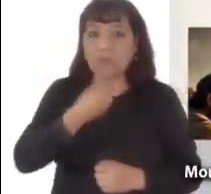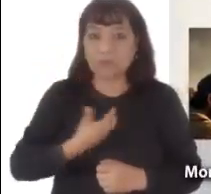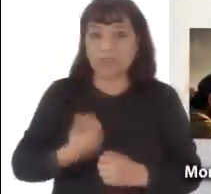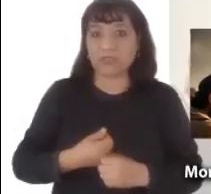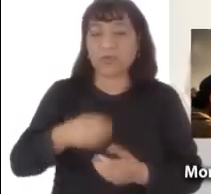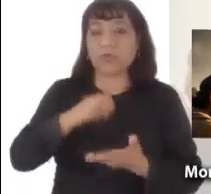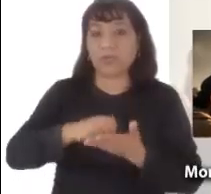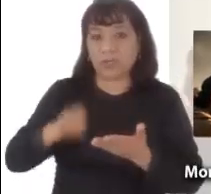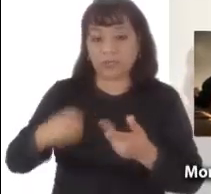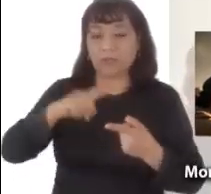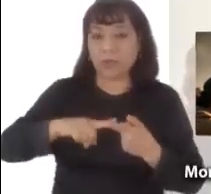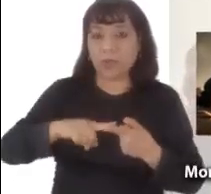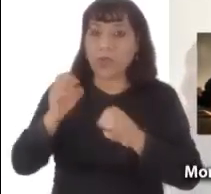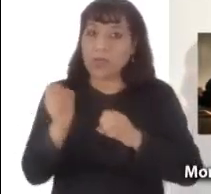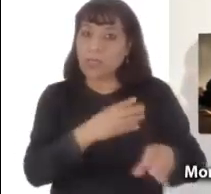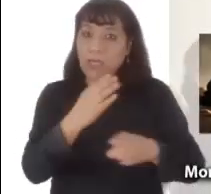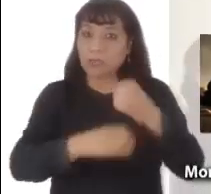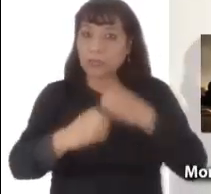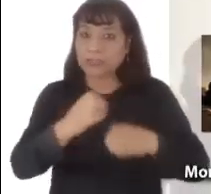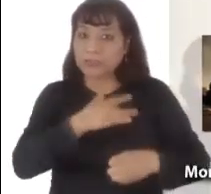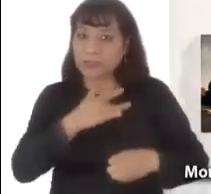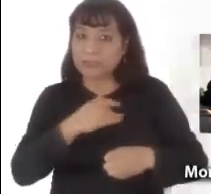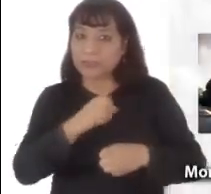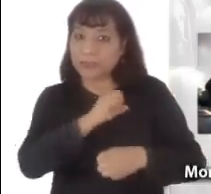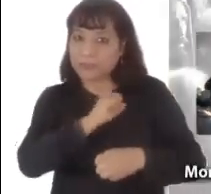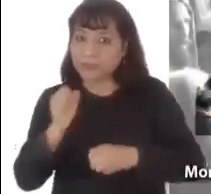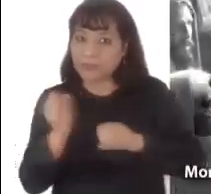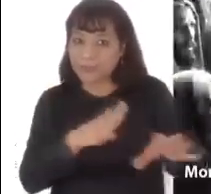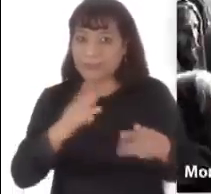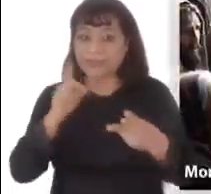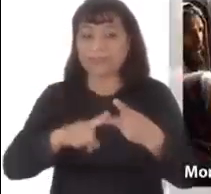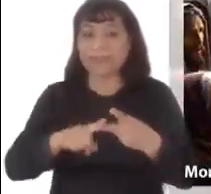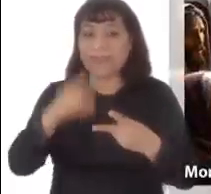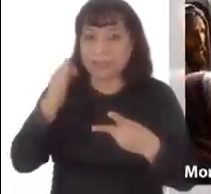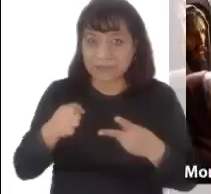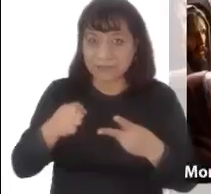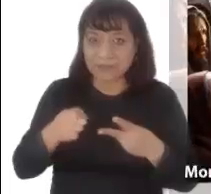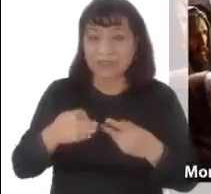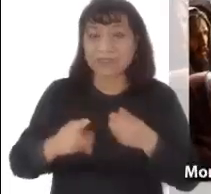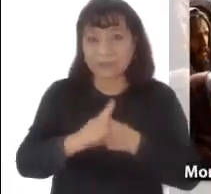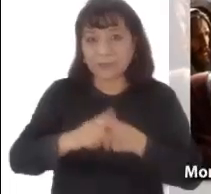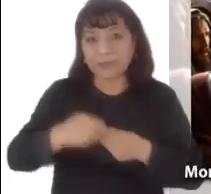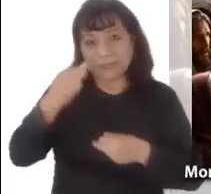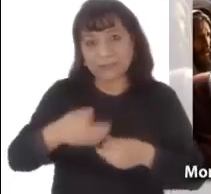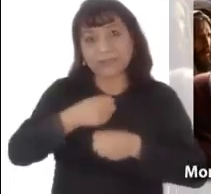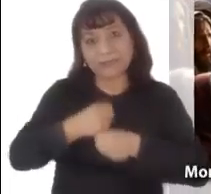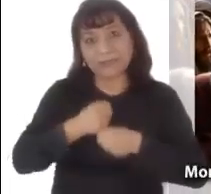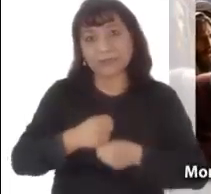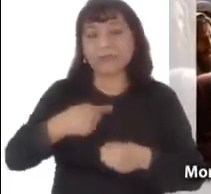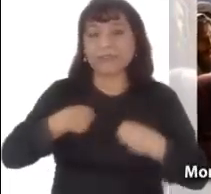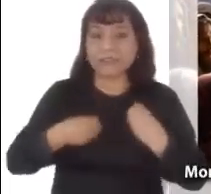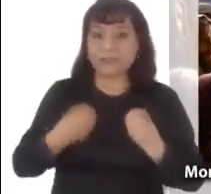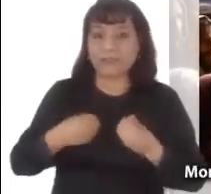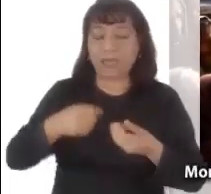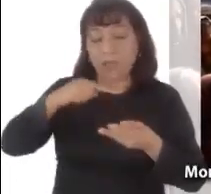el desprendimiento de algo, la aceptación de la cruz, o el convertirnos de nuestras malas